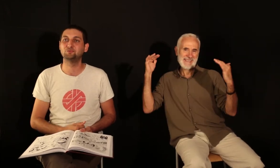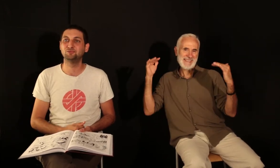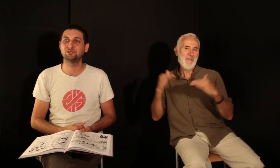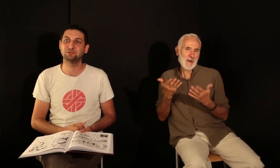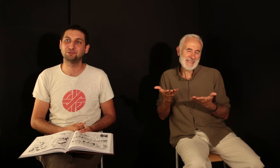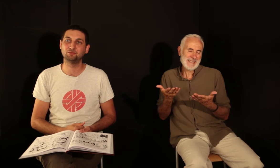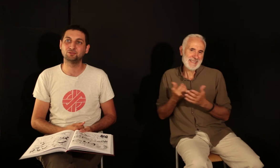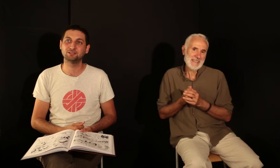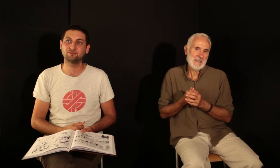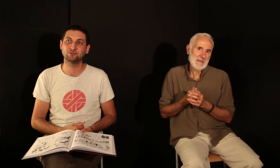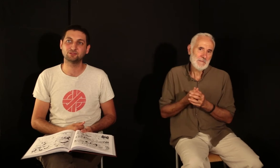moult zones d'influence.